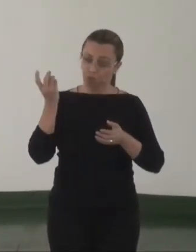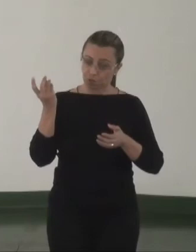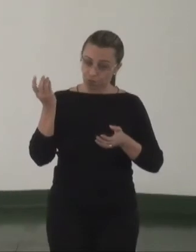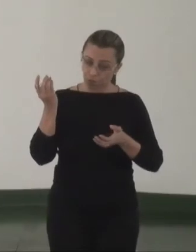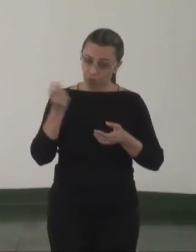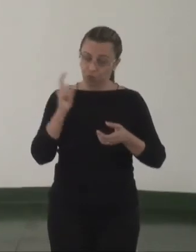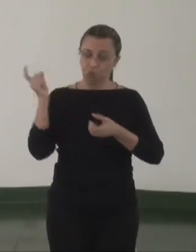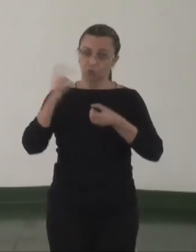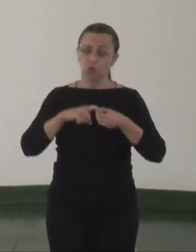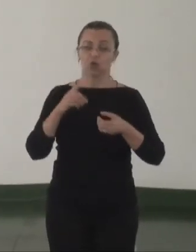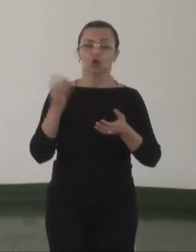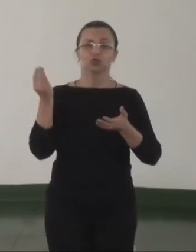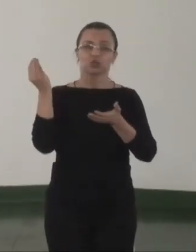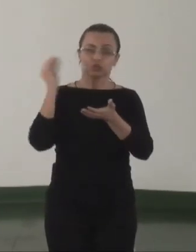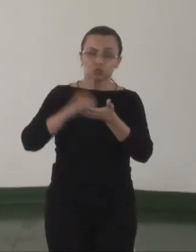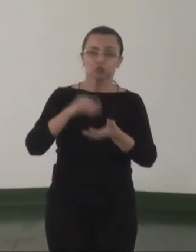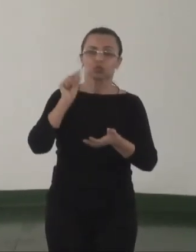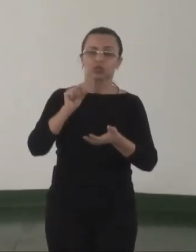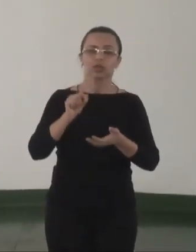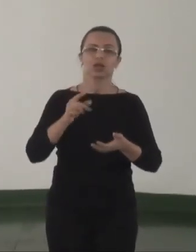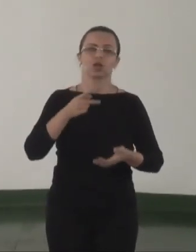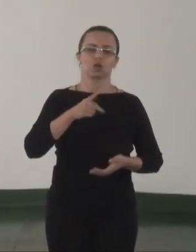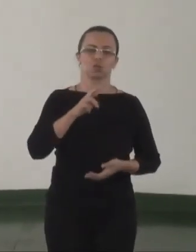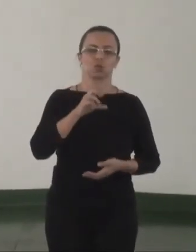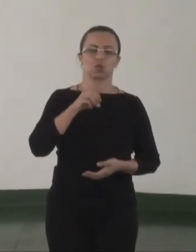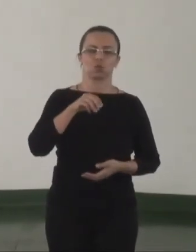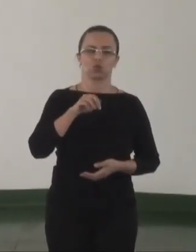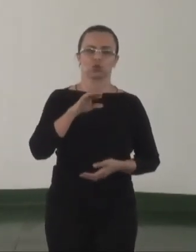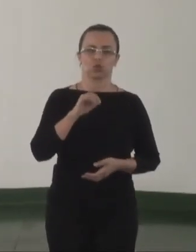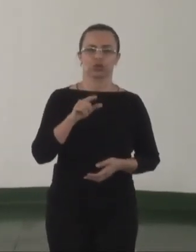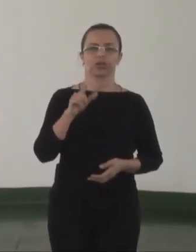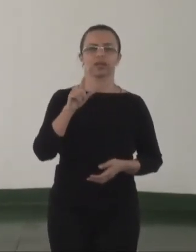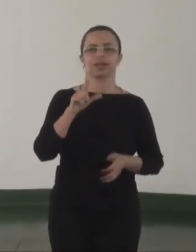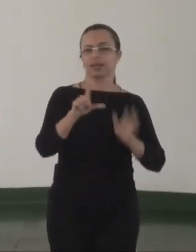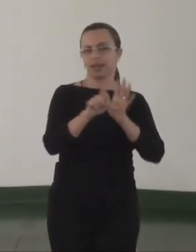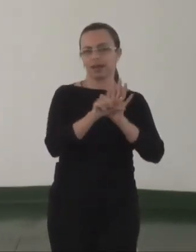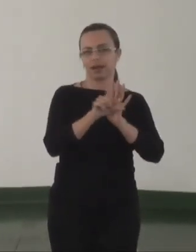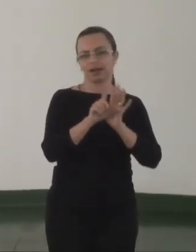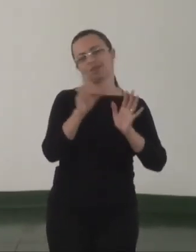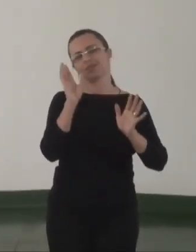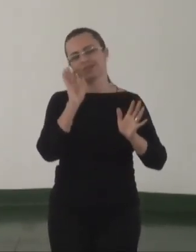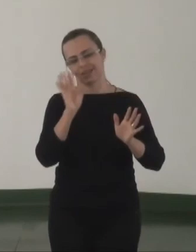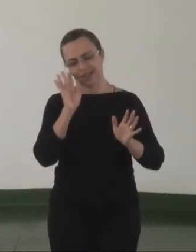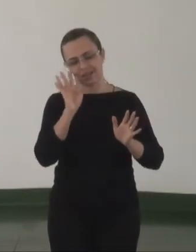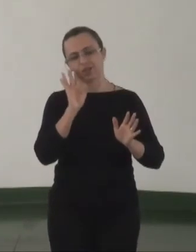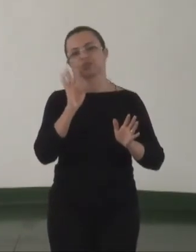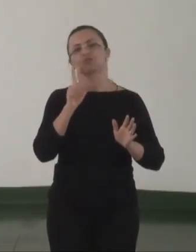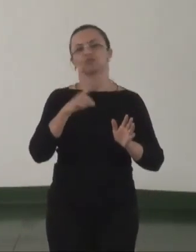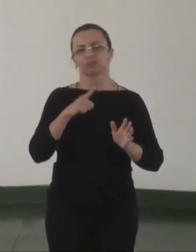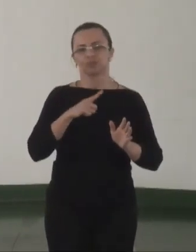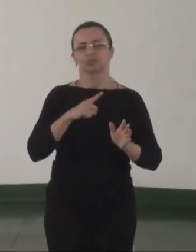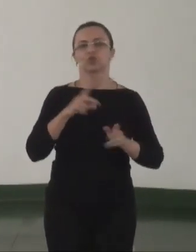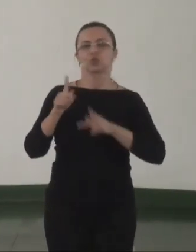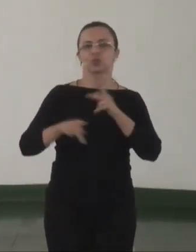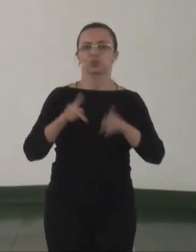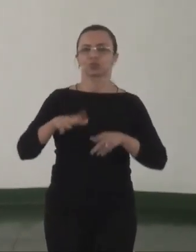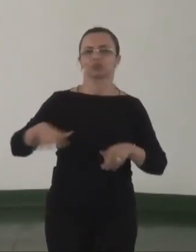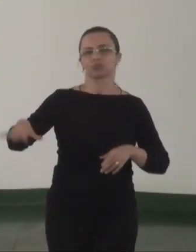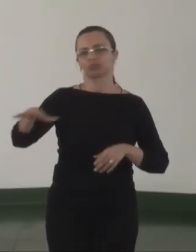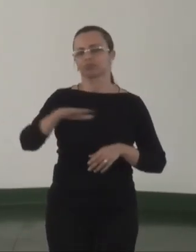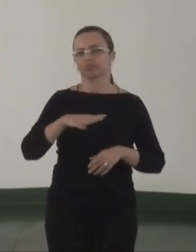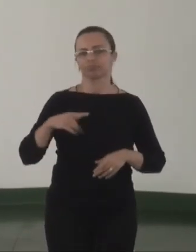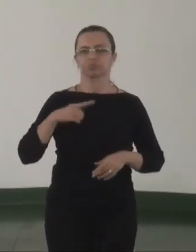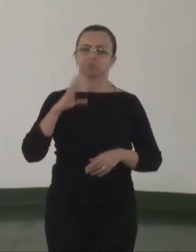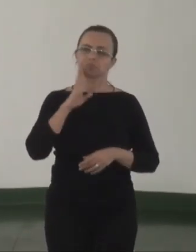do projeto Promotoras Legais Populares. Ajudam muito nos bairros. Isso é uma condição bastante interessante.